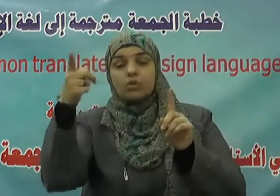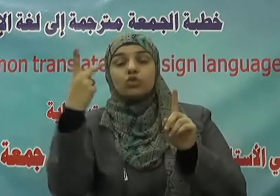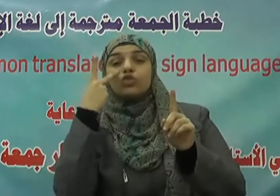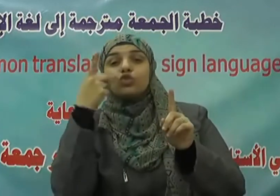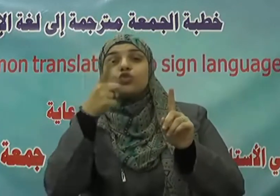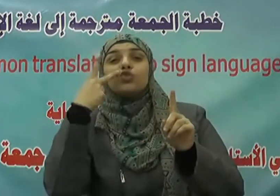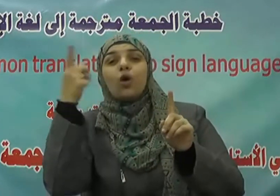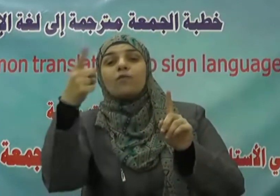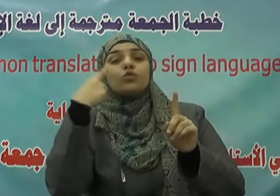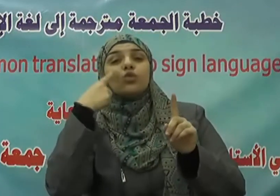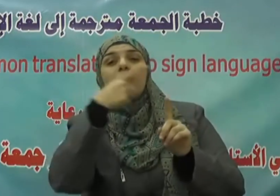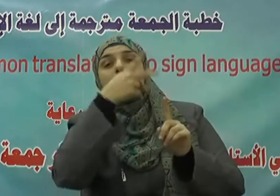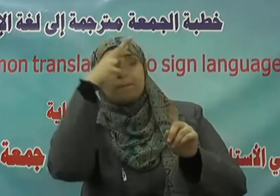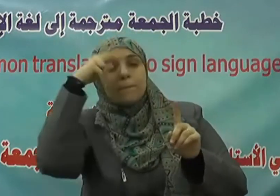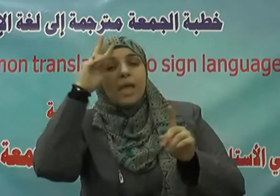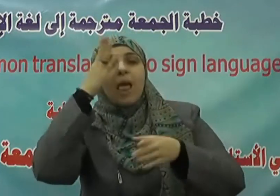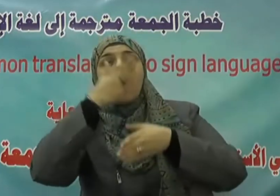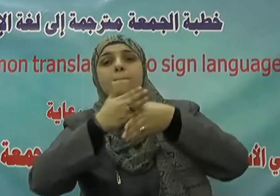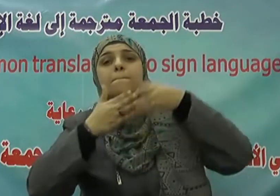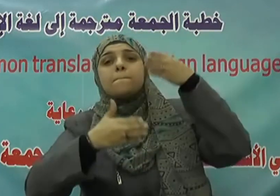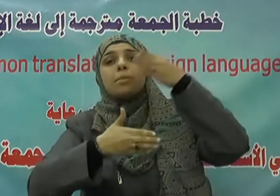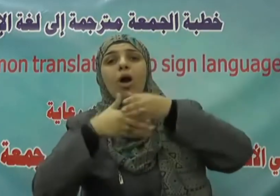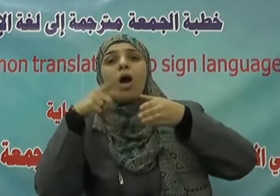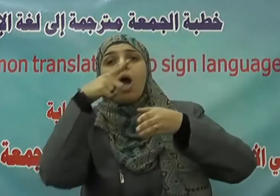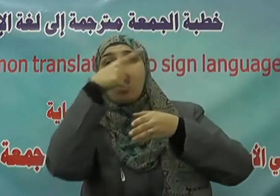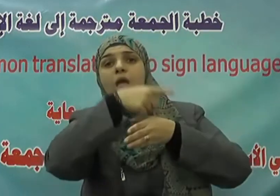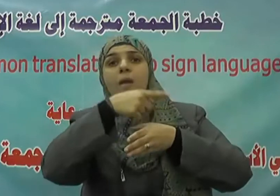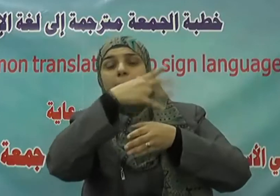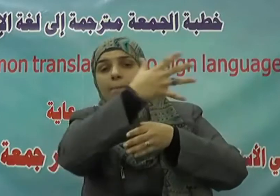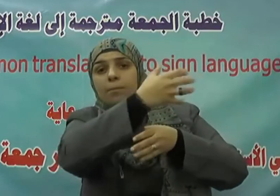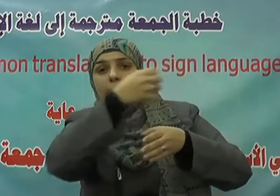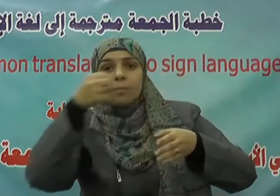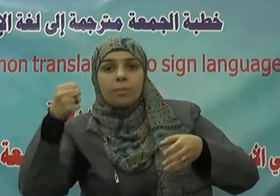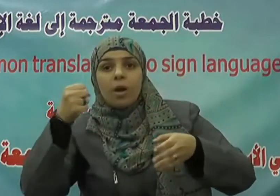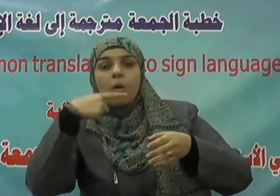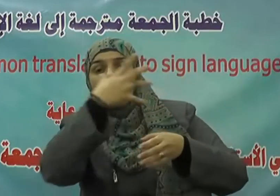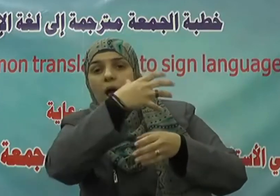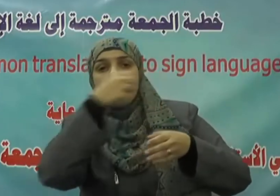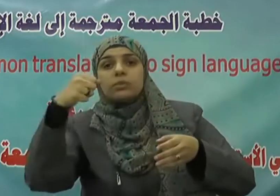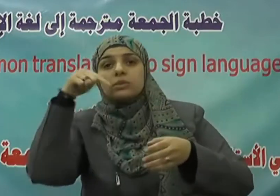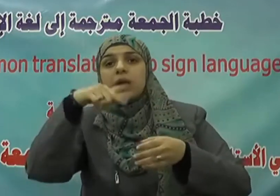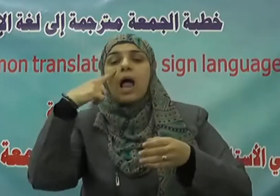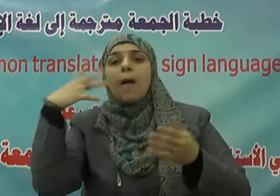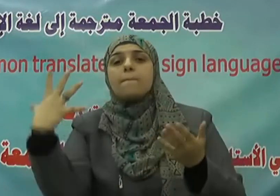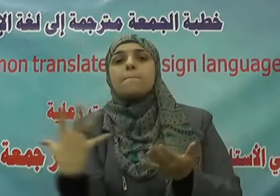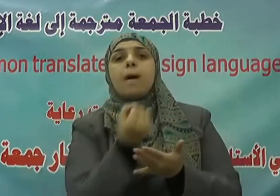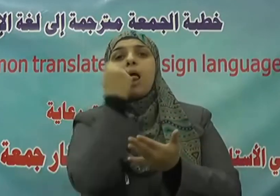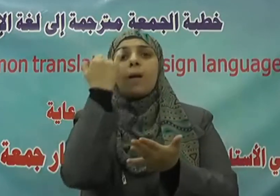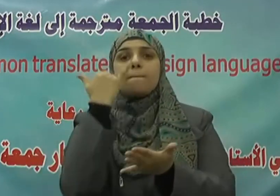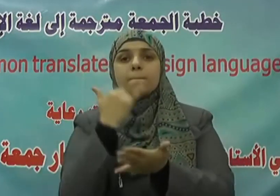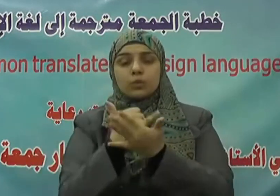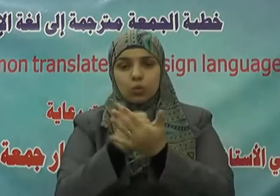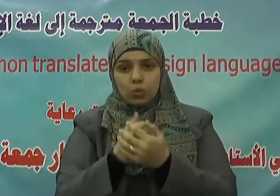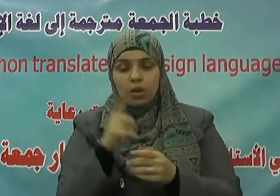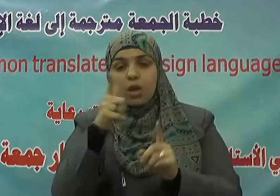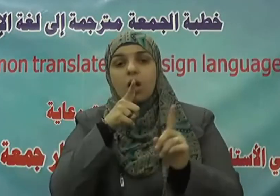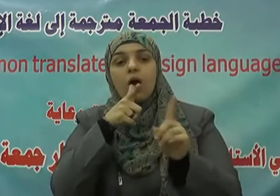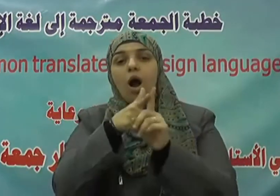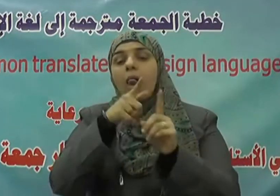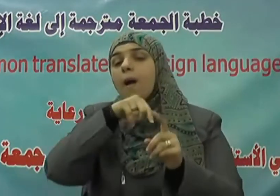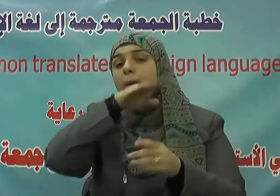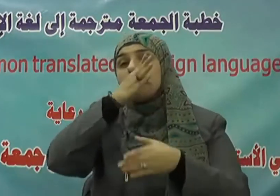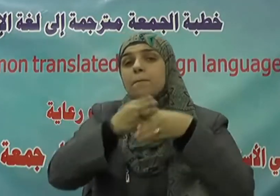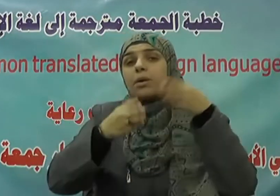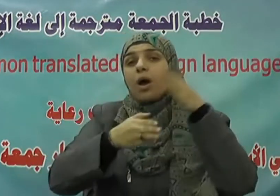إبراهيم في ربه أن آتاه الله الملك إذ قال إبراهيم